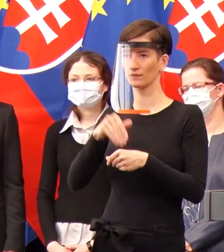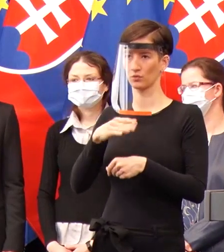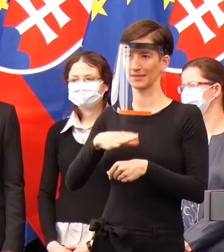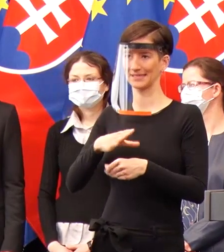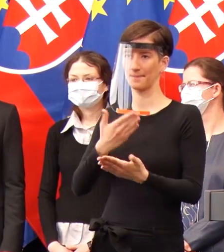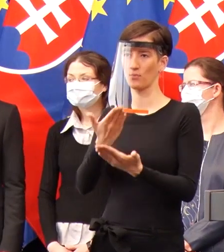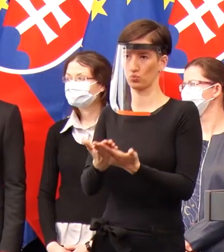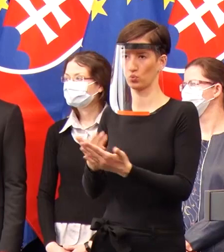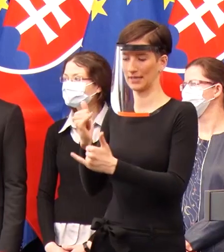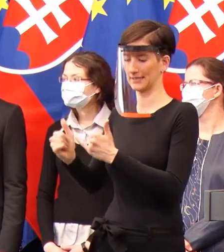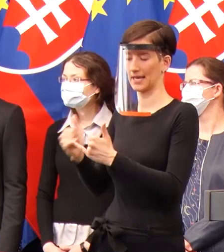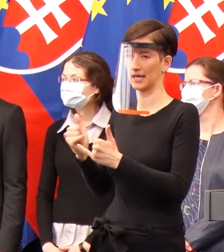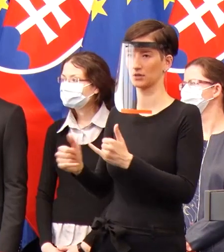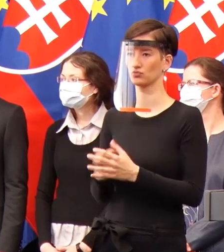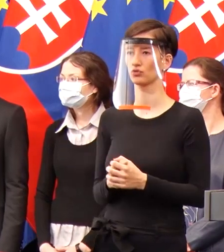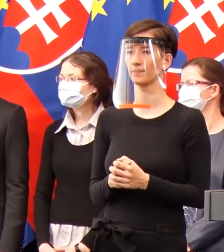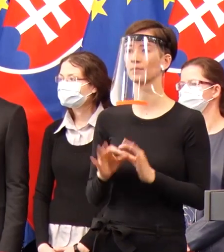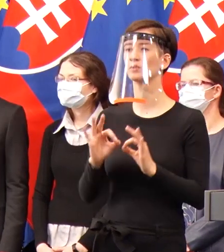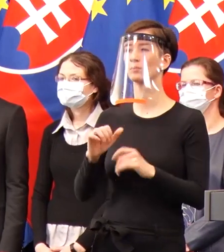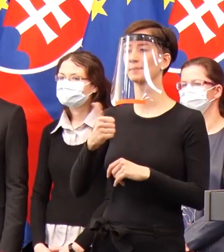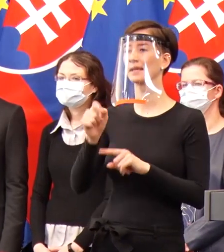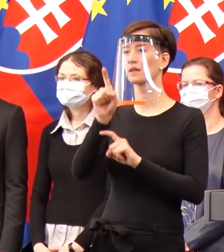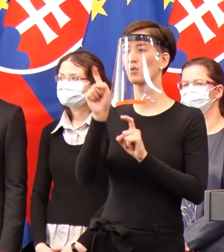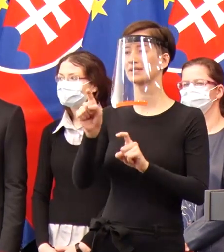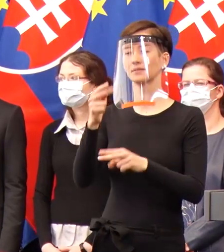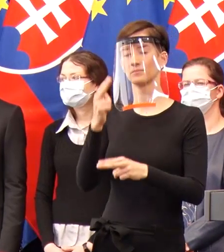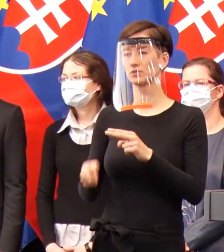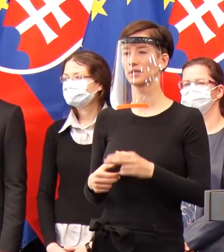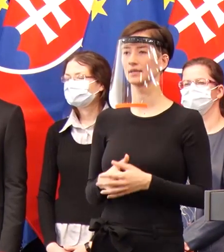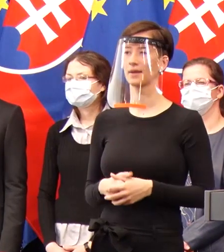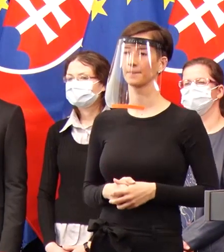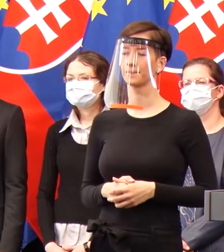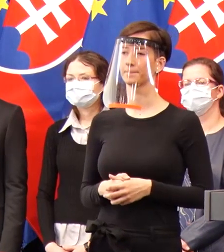Dobre, aby sme teda boli naozaj správodliví, tak jednu otázočku vám dovolíme, nech sa páči.